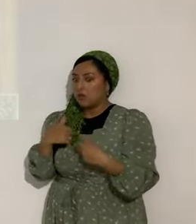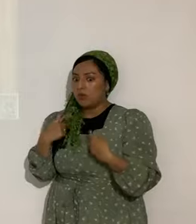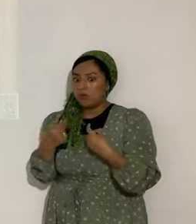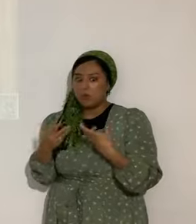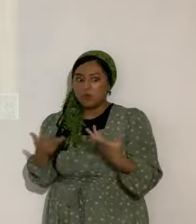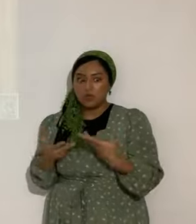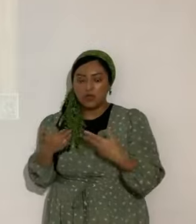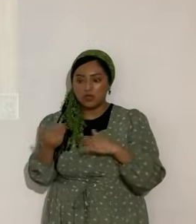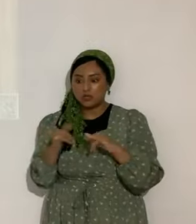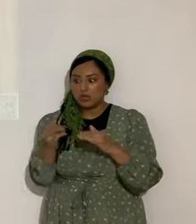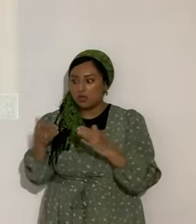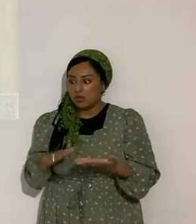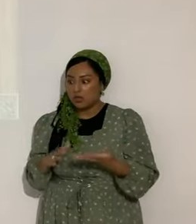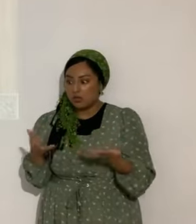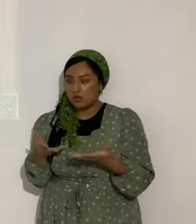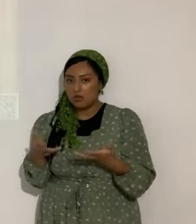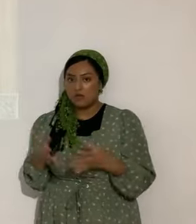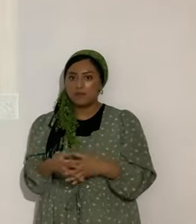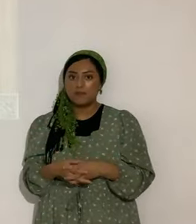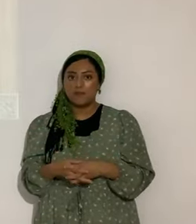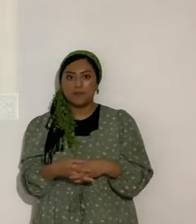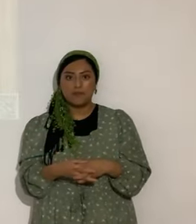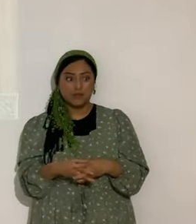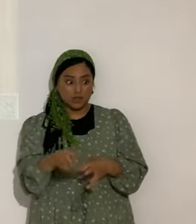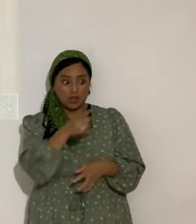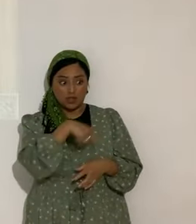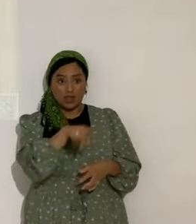Sí, y después tuvieron que morir como mártires. Todos.